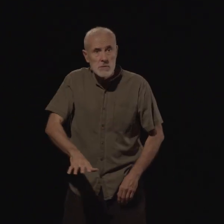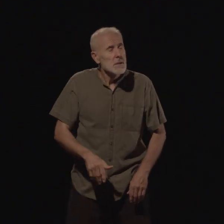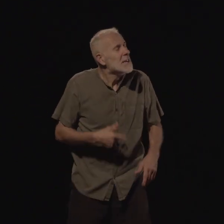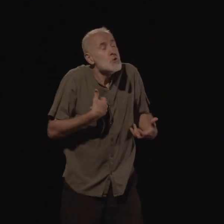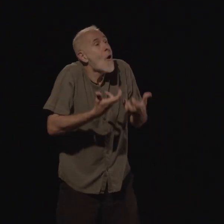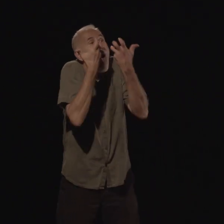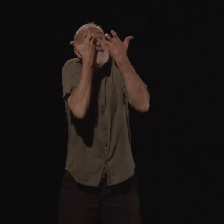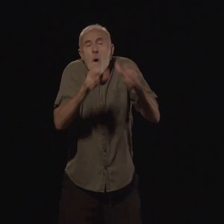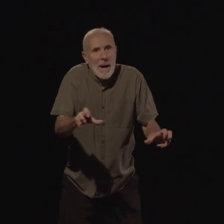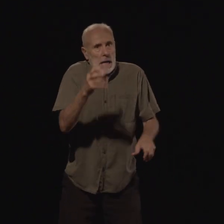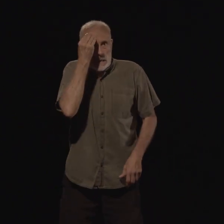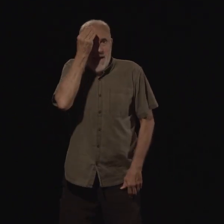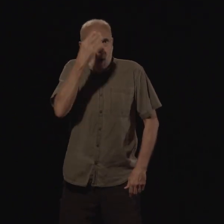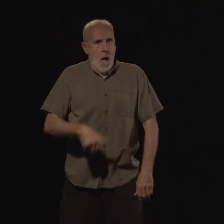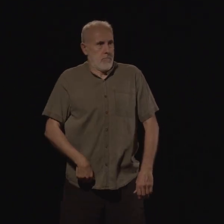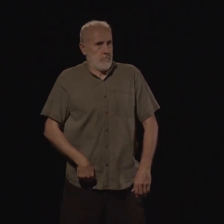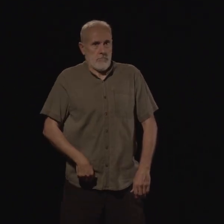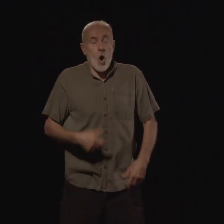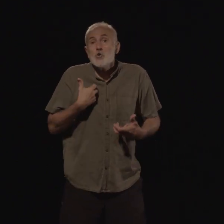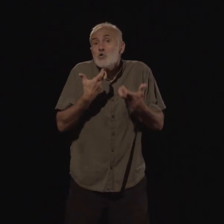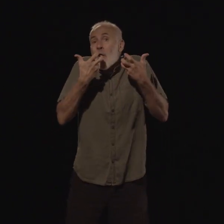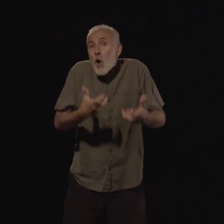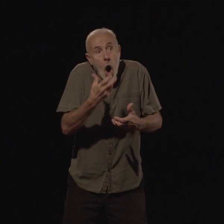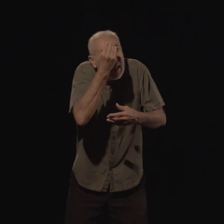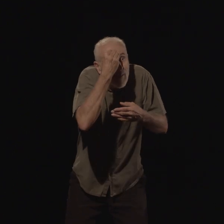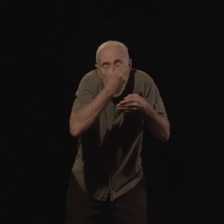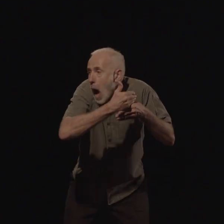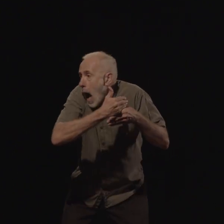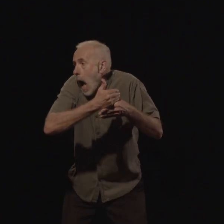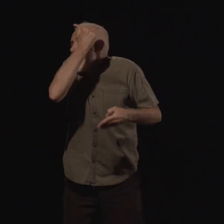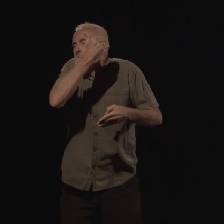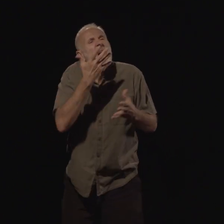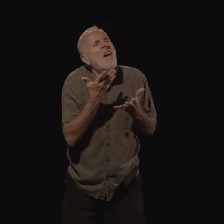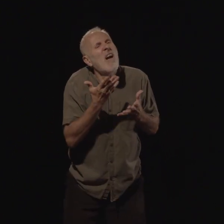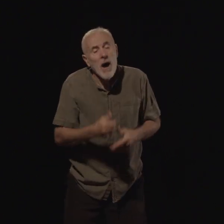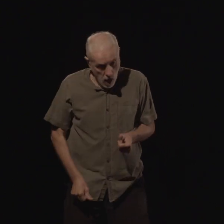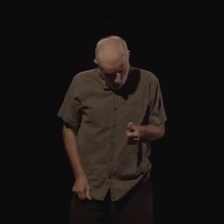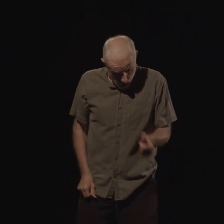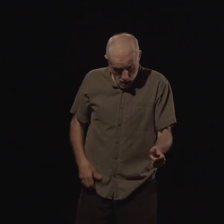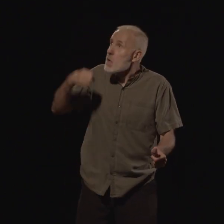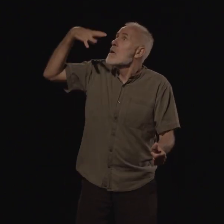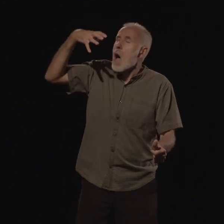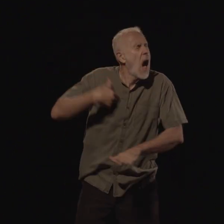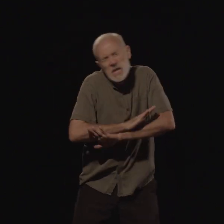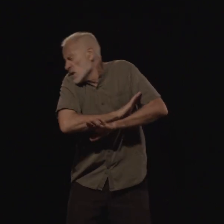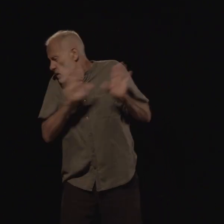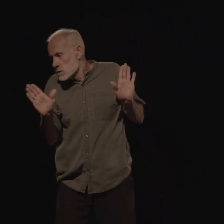plus, je ne veux plus le savoir. Je ne veux plus savoir qu'on peut allumer la lumière. Alors la femme se mit à pleurer.